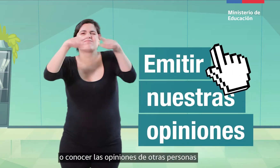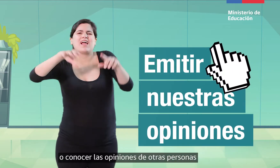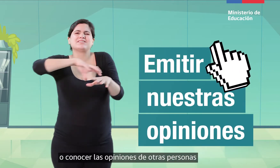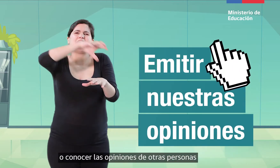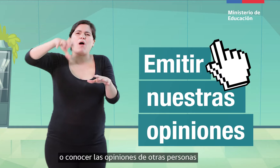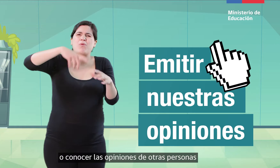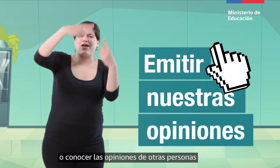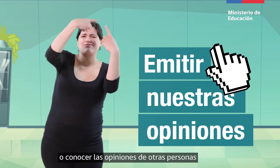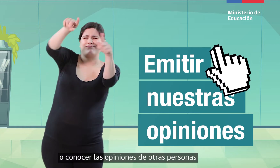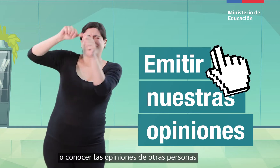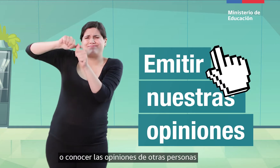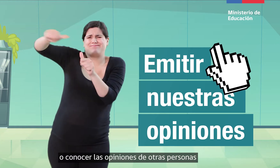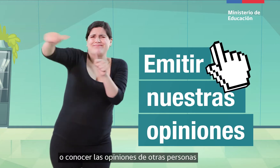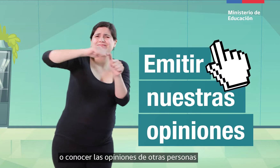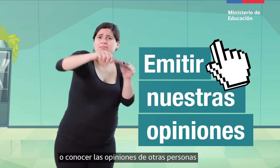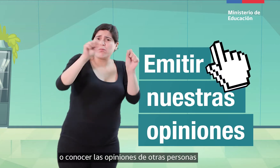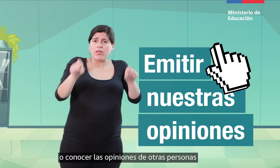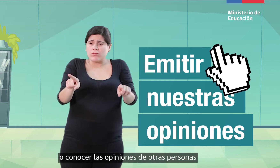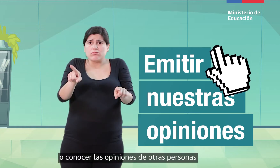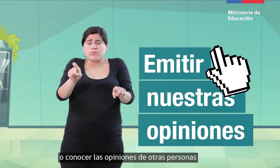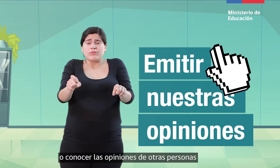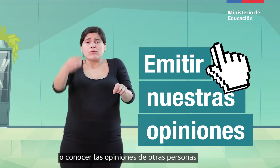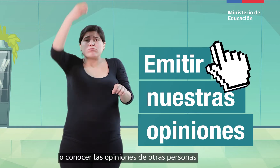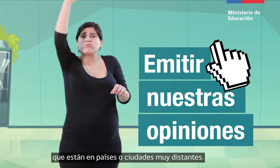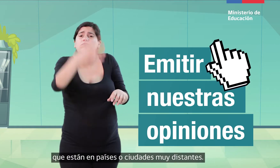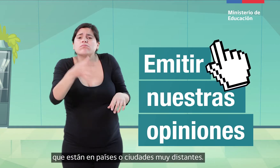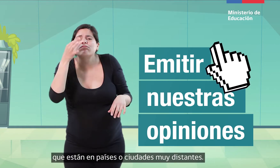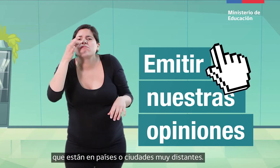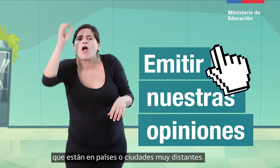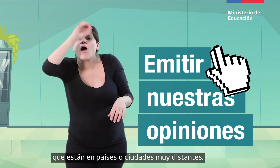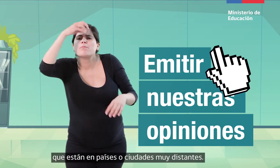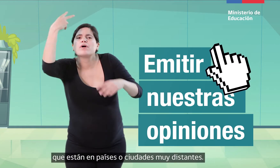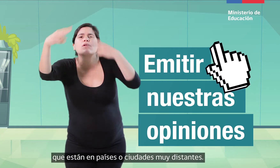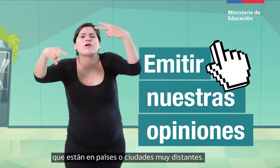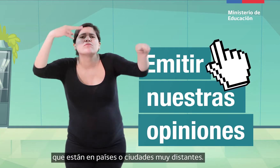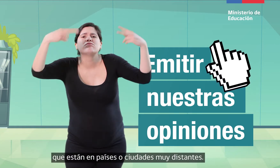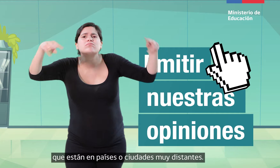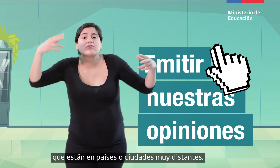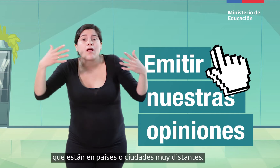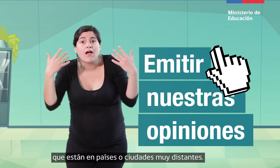conocer las opiniones de otras personas que están en países o ciudades muy distantes.